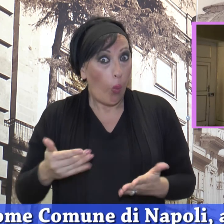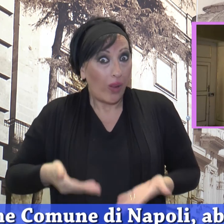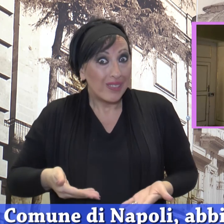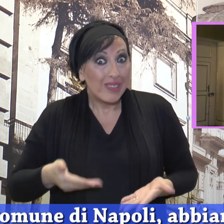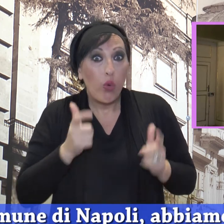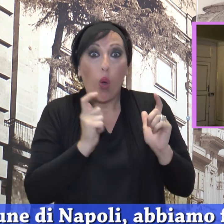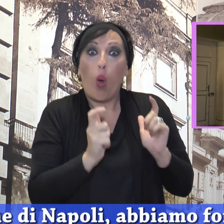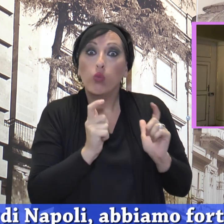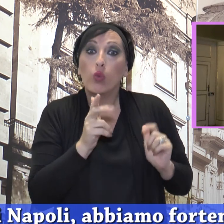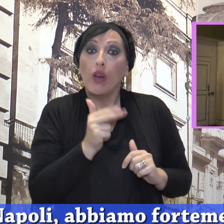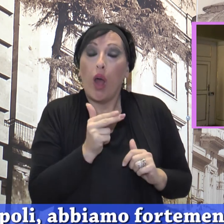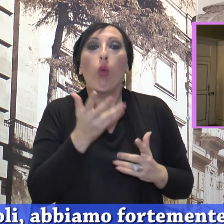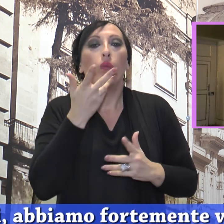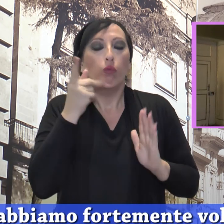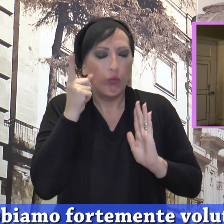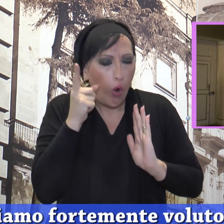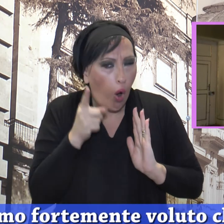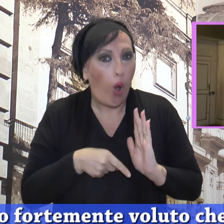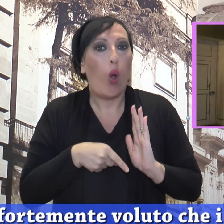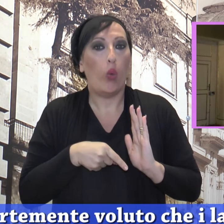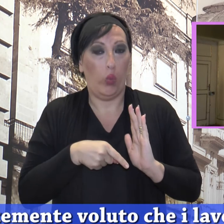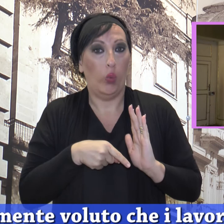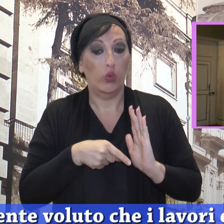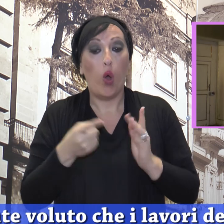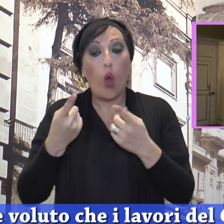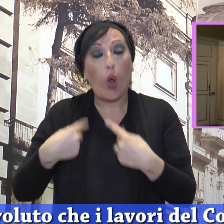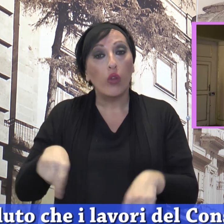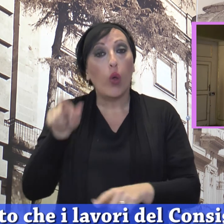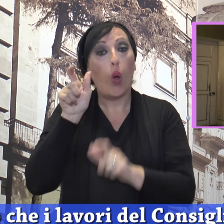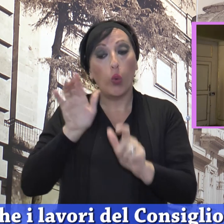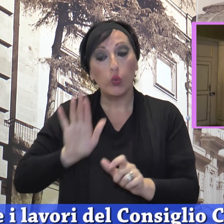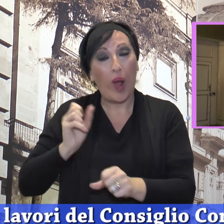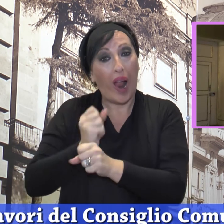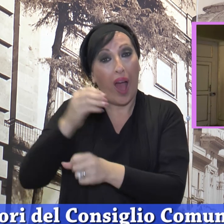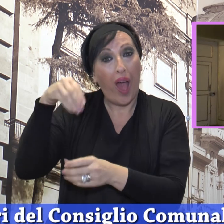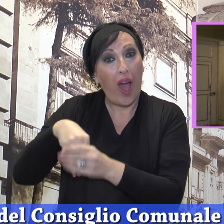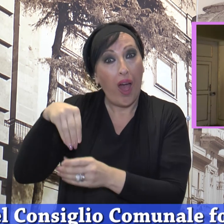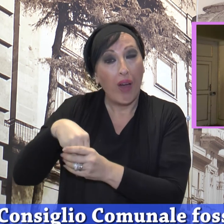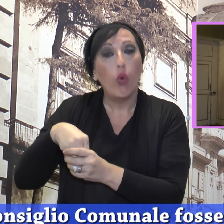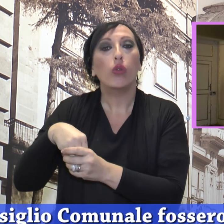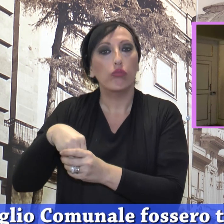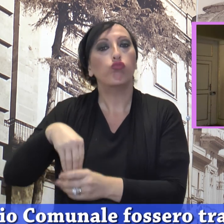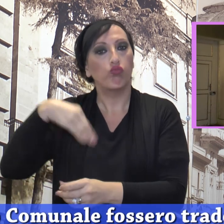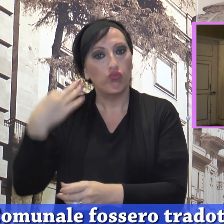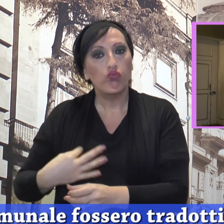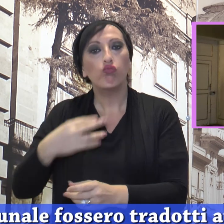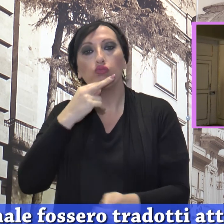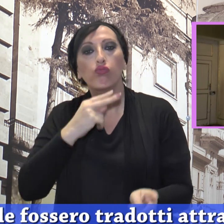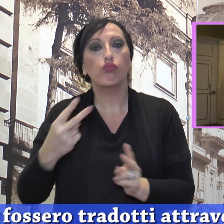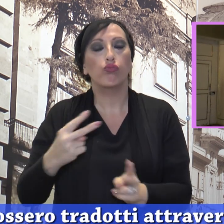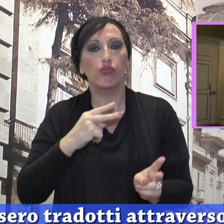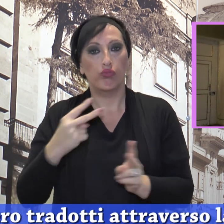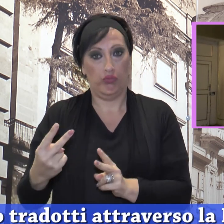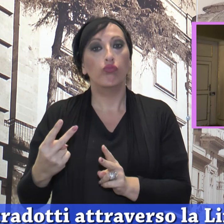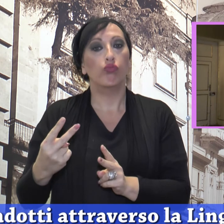come Comune di Napoli, abbiamo fortemente voluto che i lavori del Consiglio Comunale siano